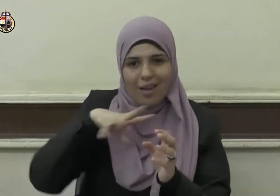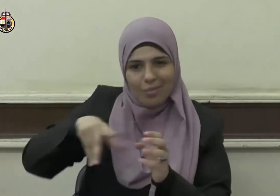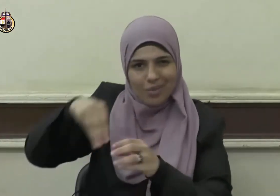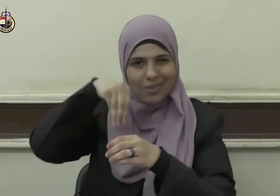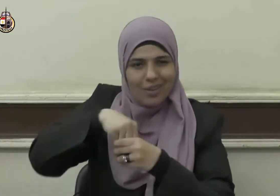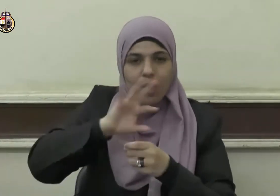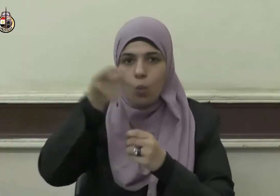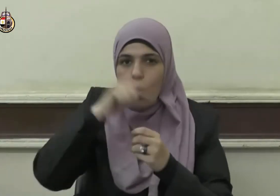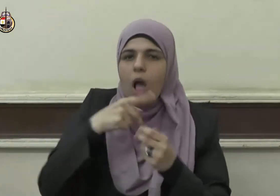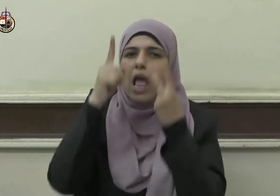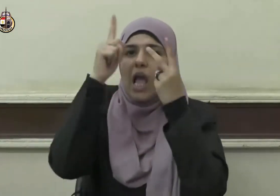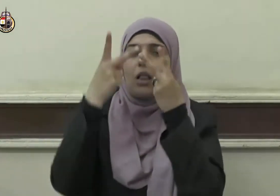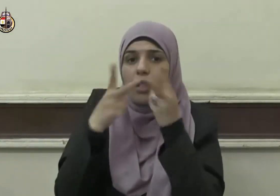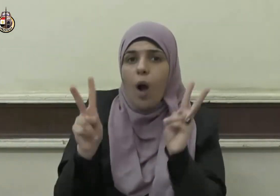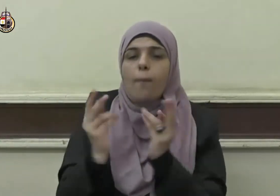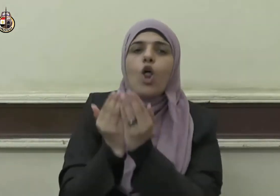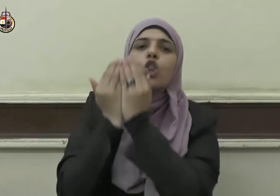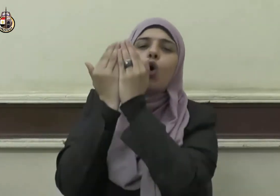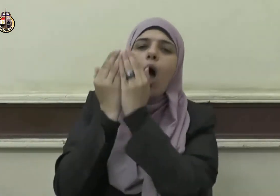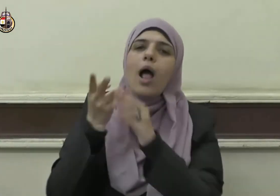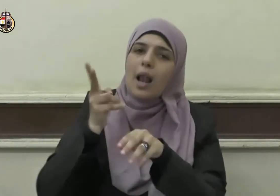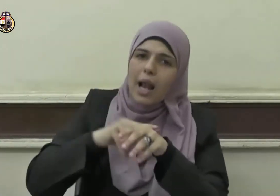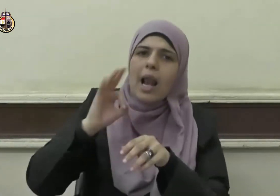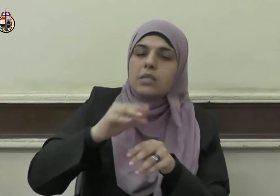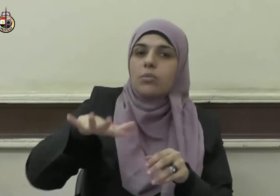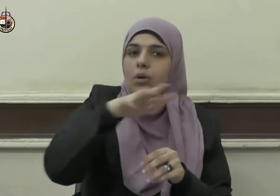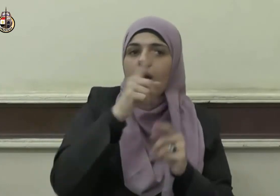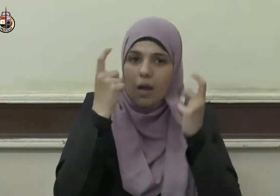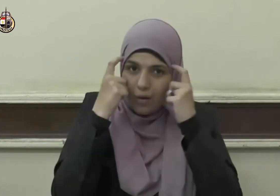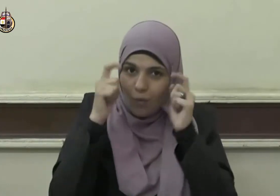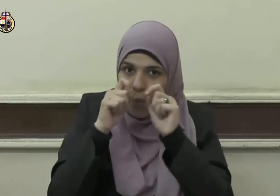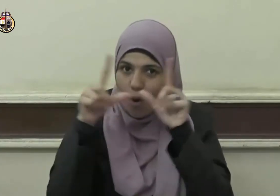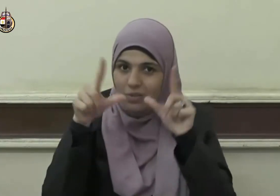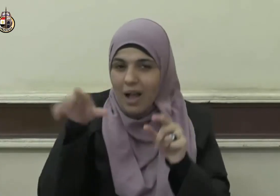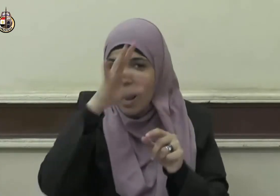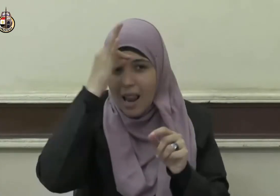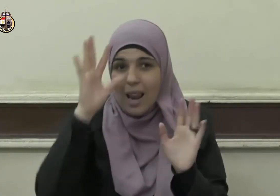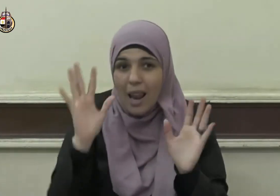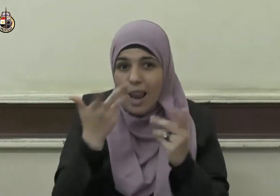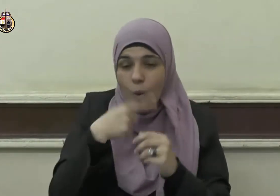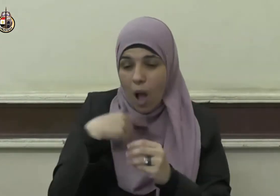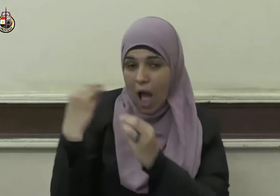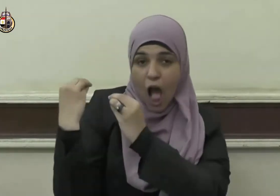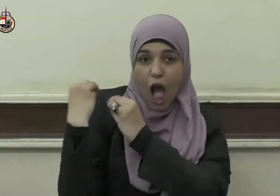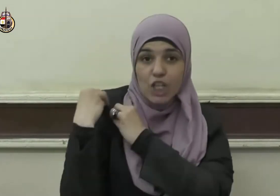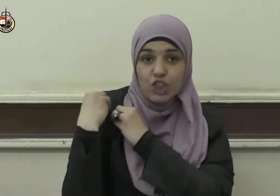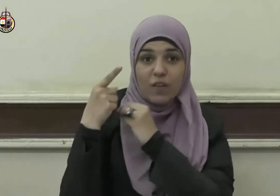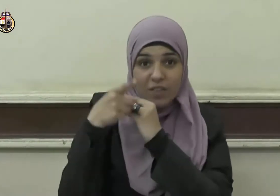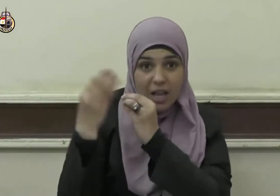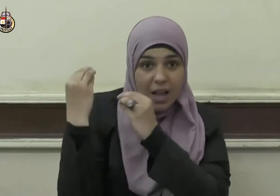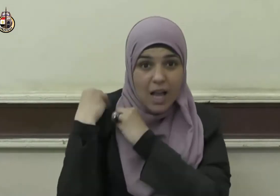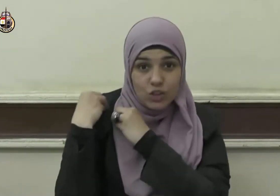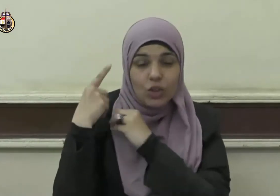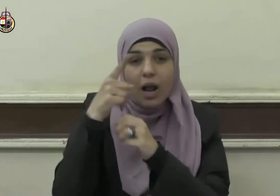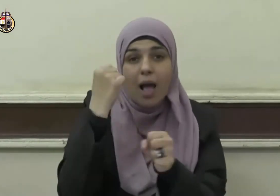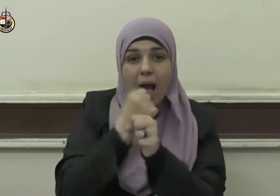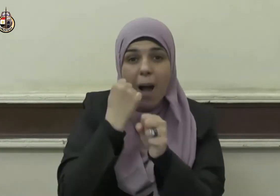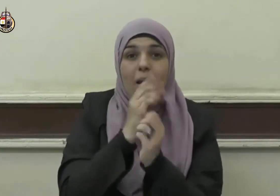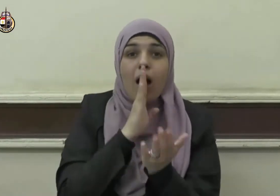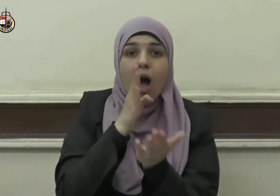الدعاء فعليه أن يُذرك أنه إذا أخذ الأجر ولم يؤدي حق العمل